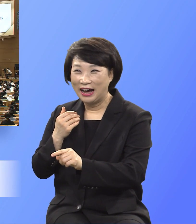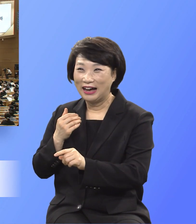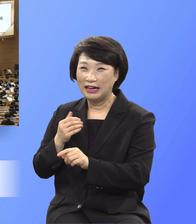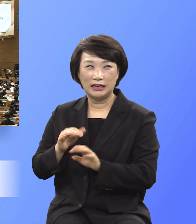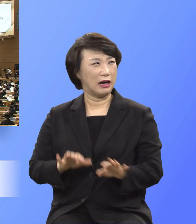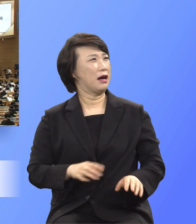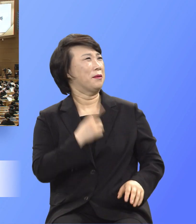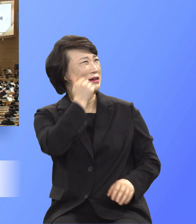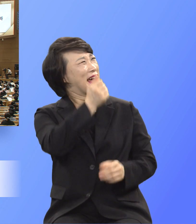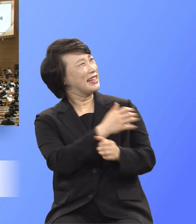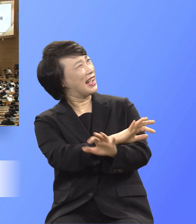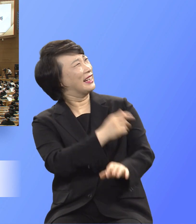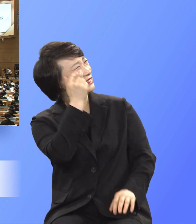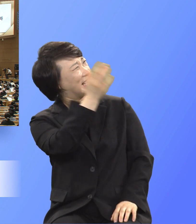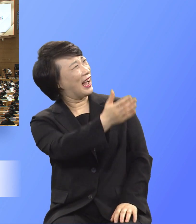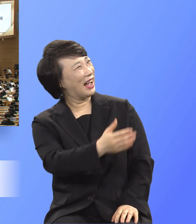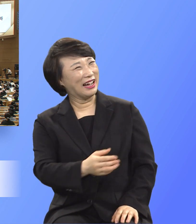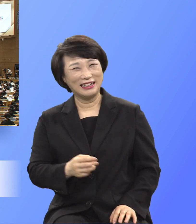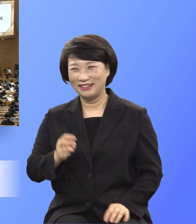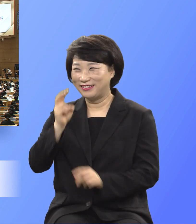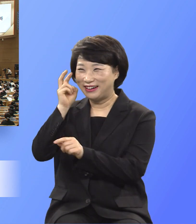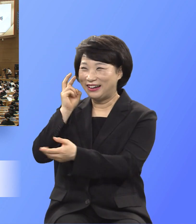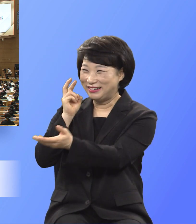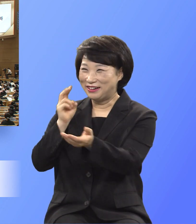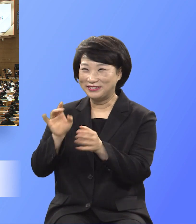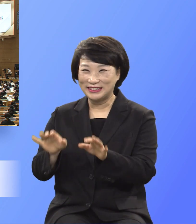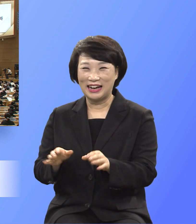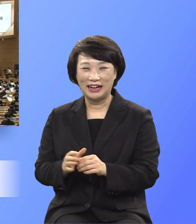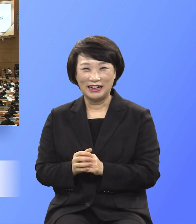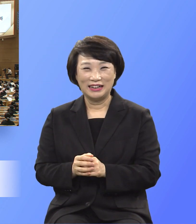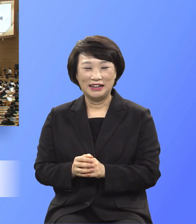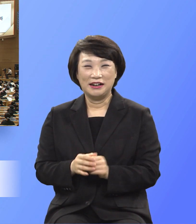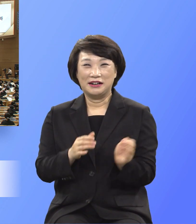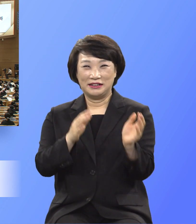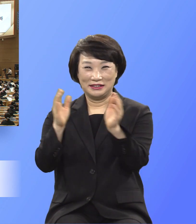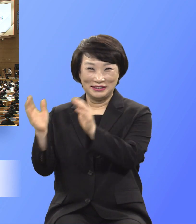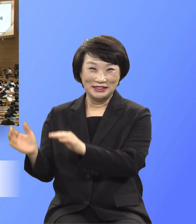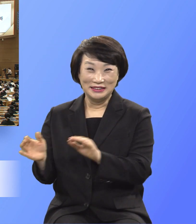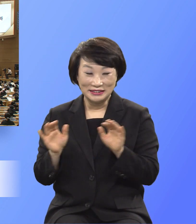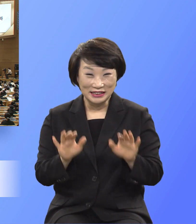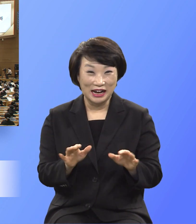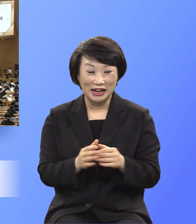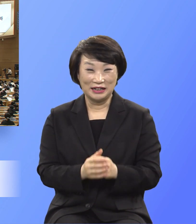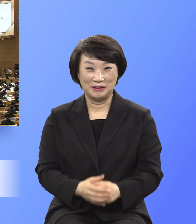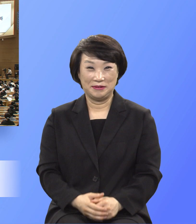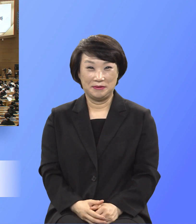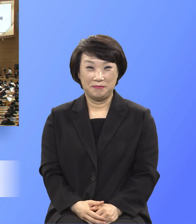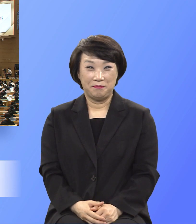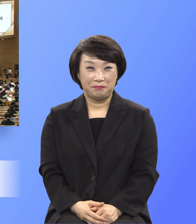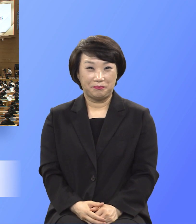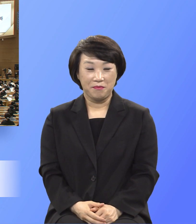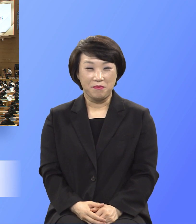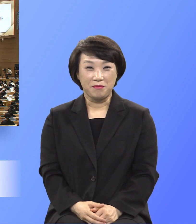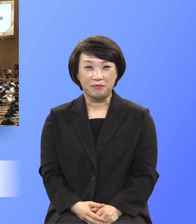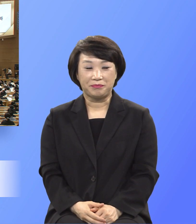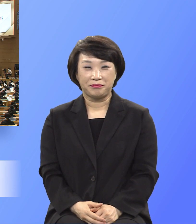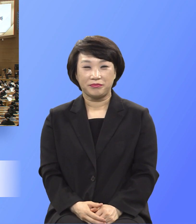거예요. 그러지 않고 예 애기 낳아라 보면 그러니까 그렇게 그렇게 전혀